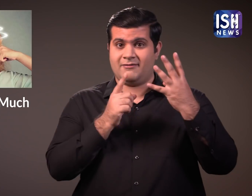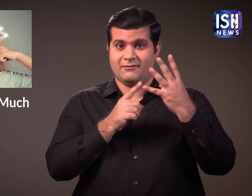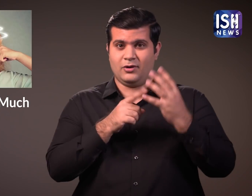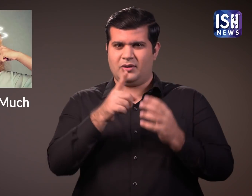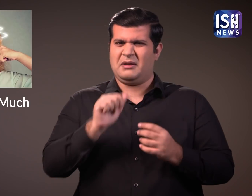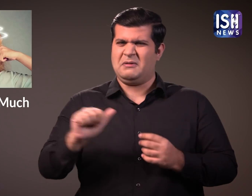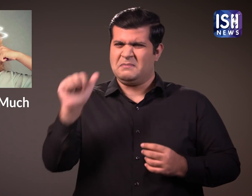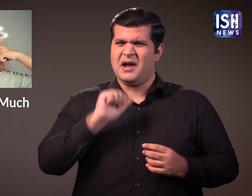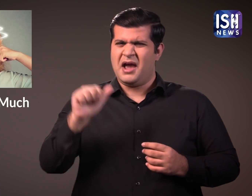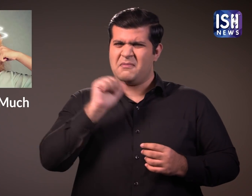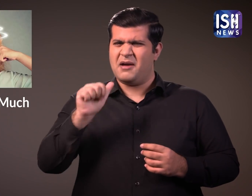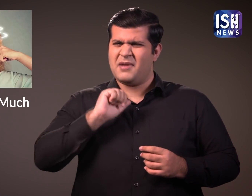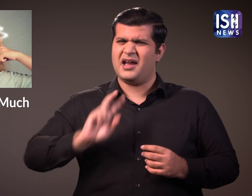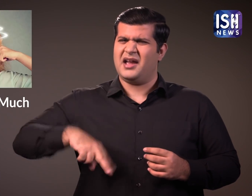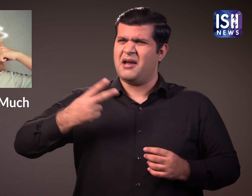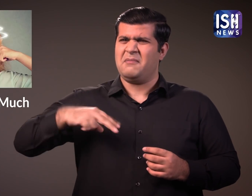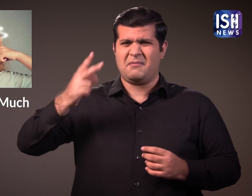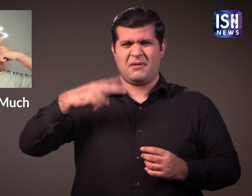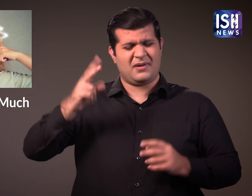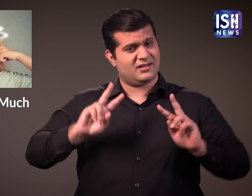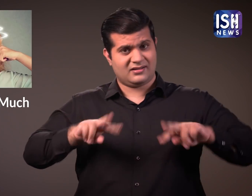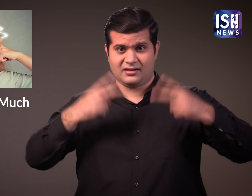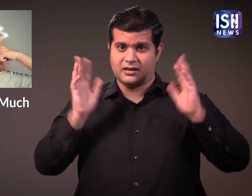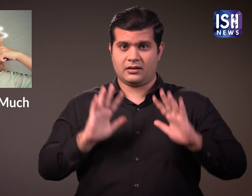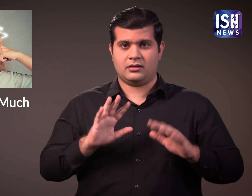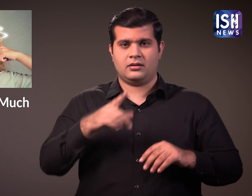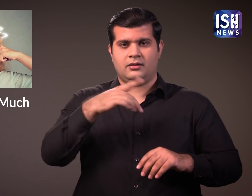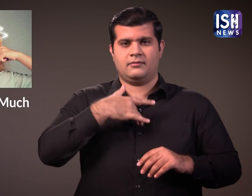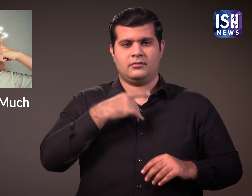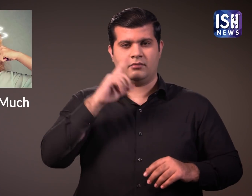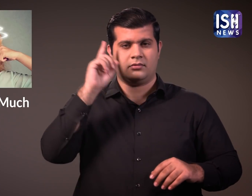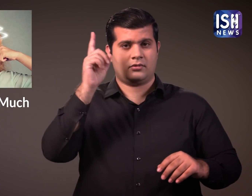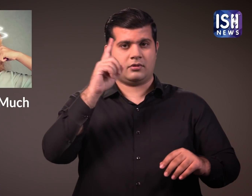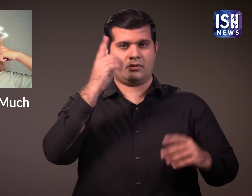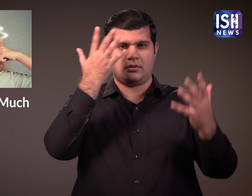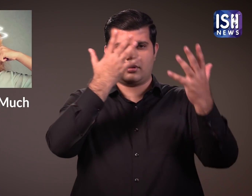अगर आप बहुत ज्यादा पानी पीते हैं तो आपको चक्कर और उल्जन भी मैसूस हो सकती है